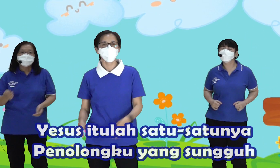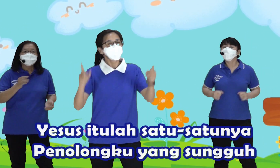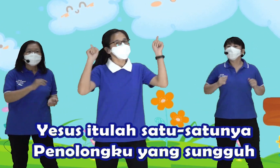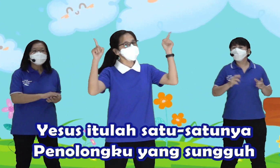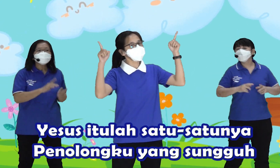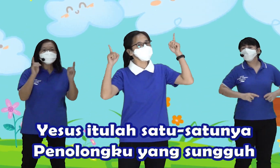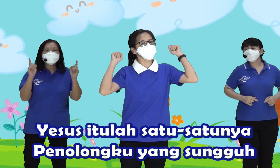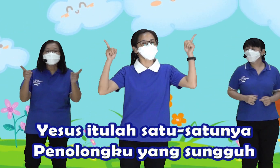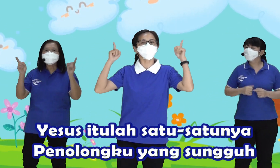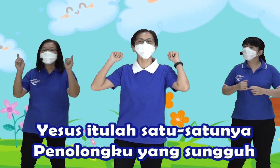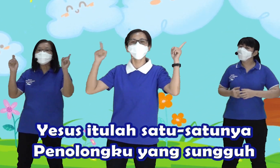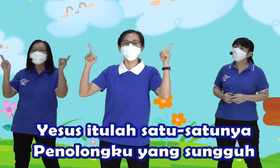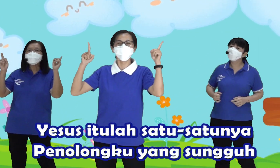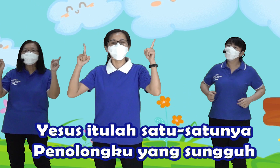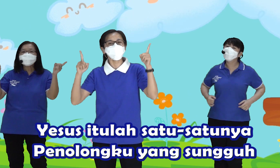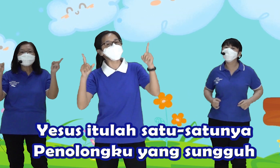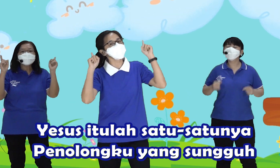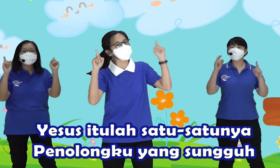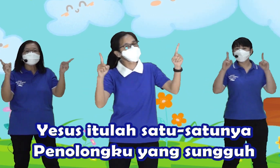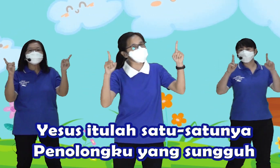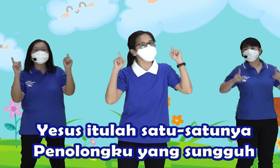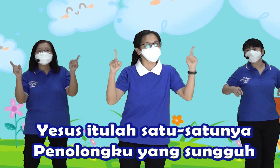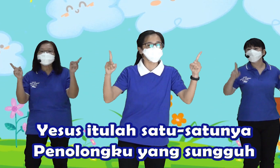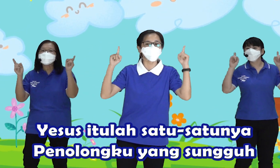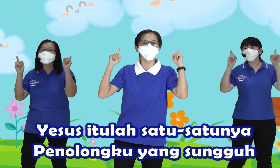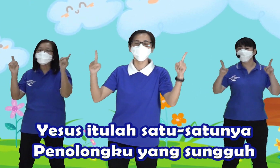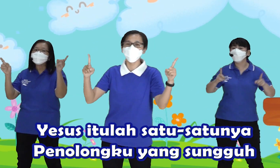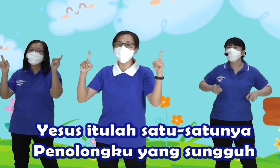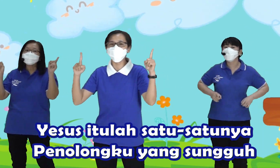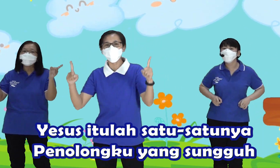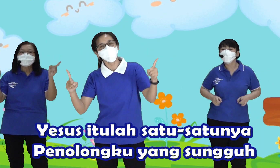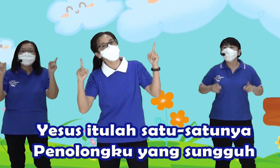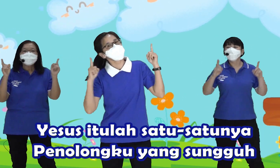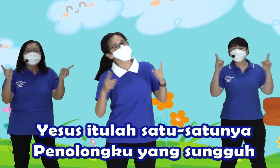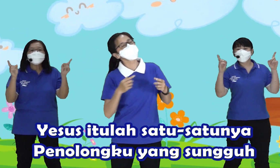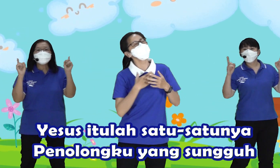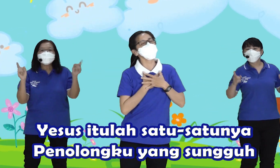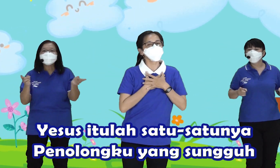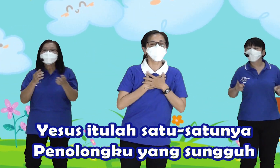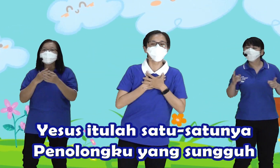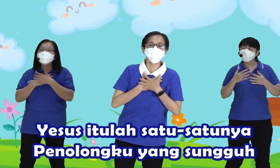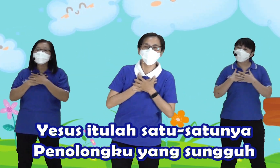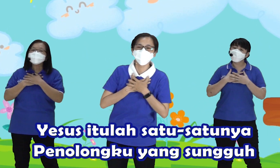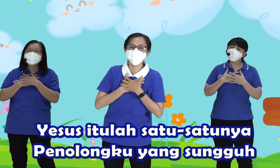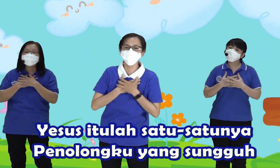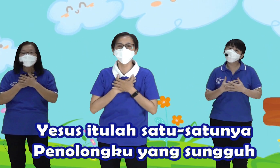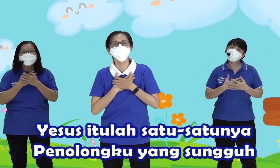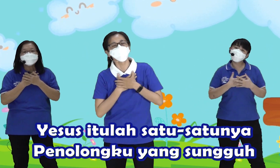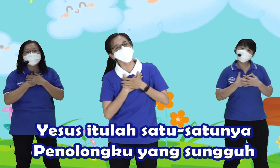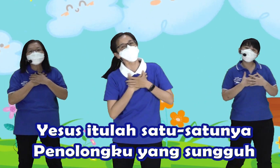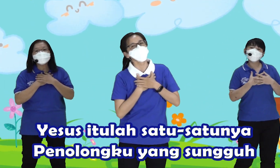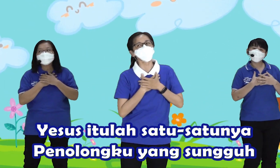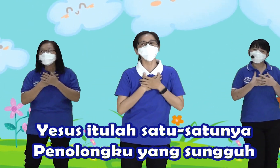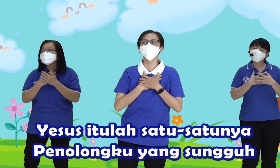Yesus itulah satu-satunya penolongku yang